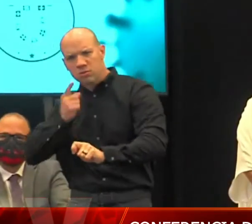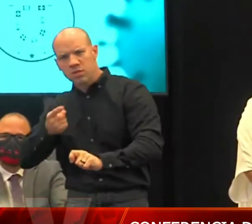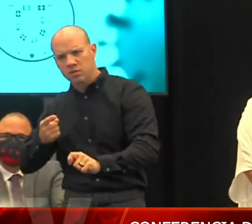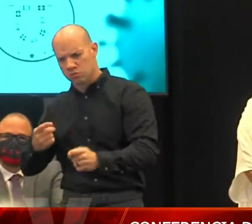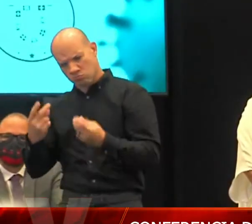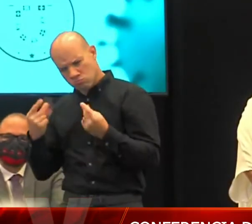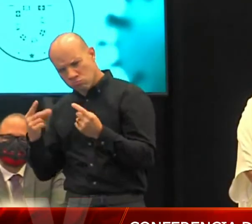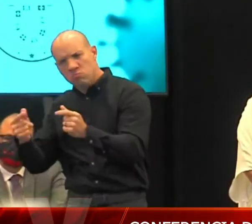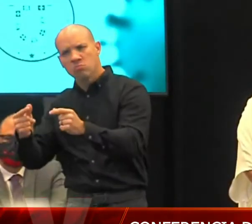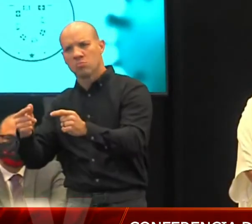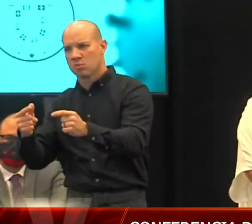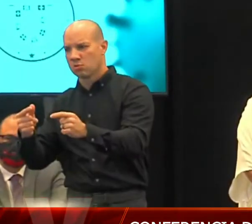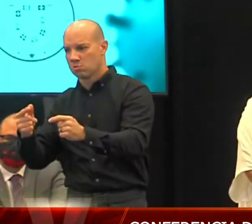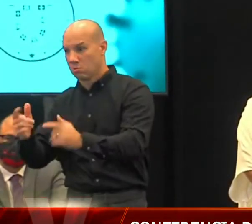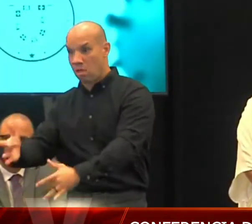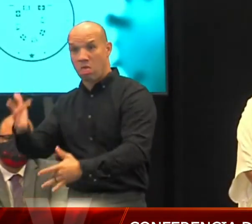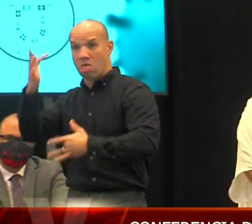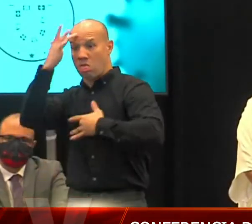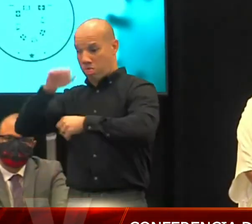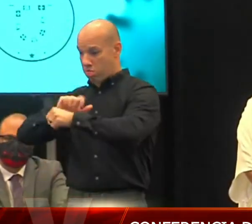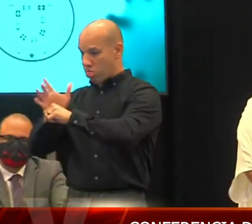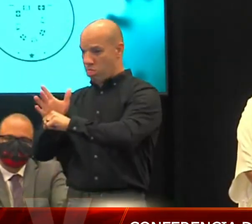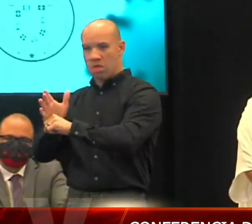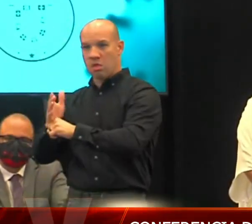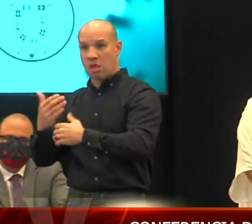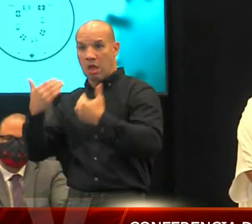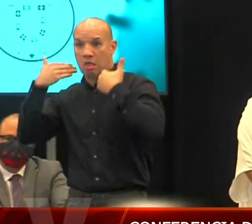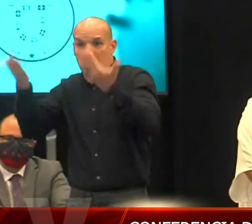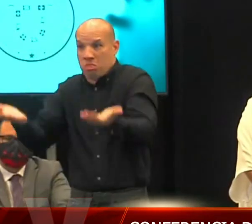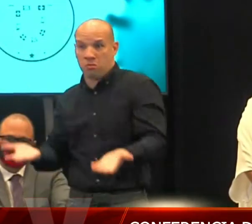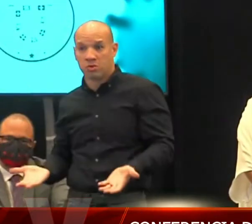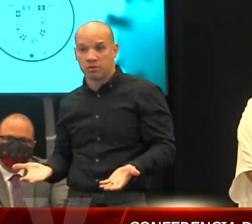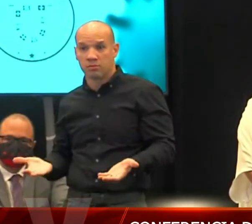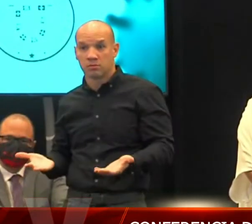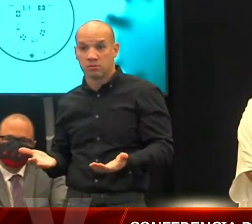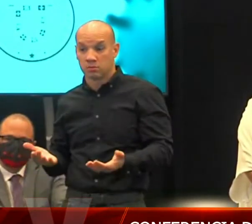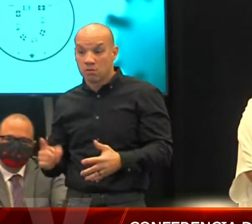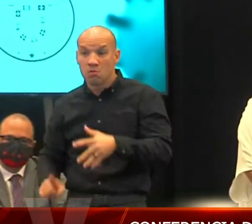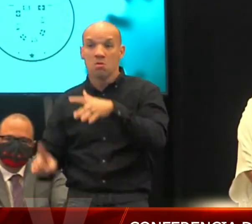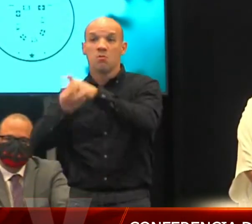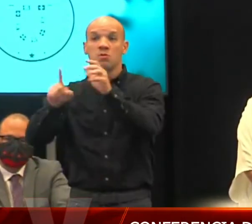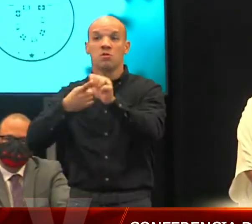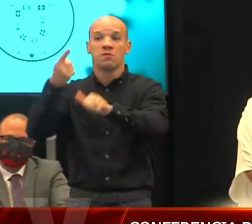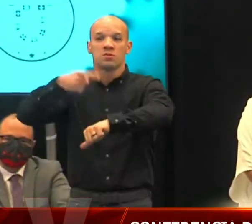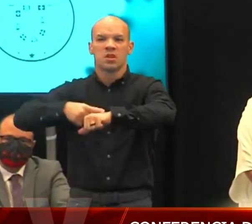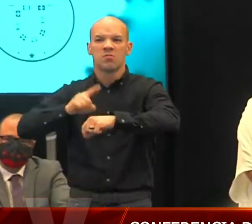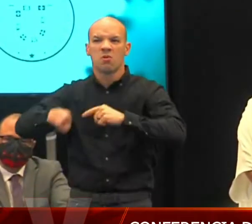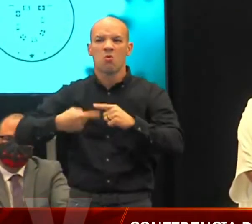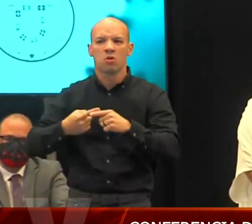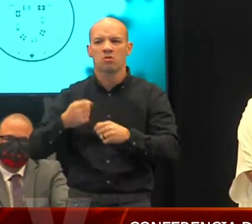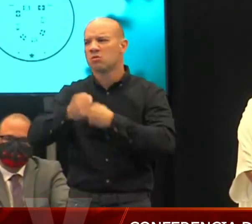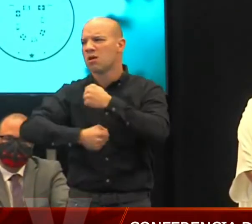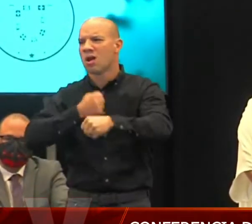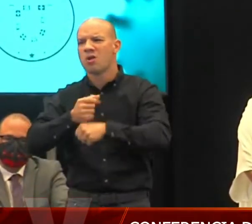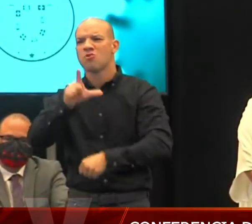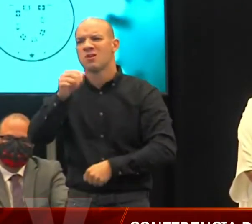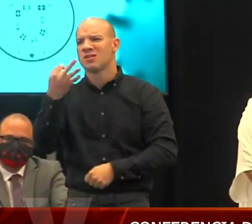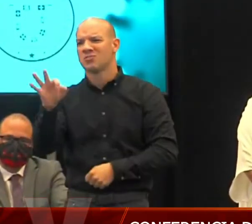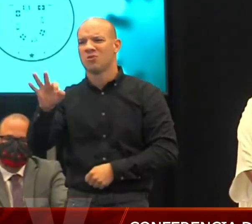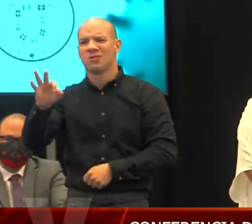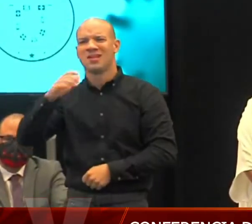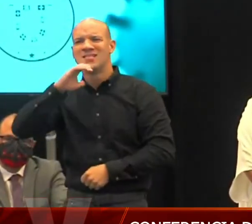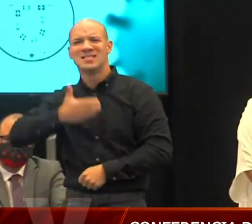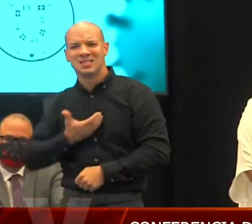una enfermedad desconocida que fue notificada por primera vez al mundo en diciembre del 2019. Y por último, quiero agradecer a mi familia y